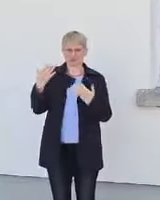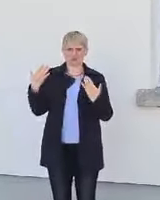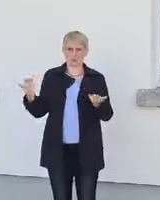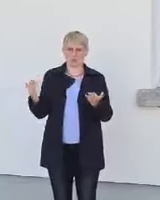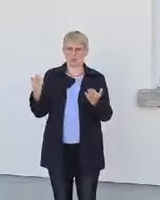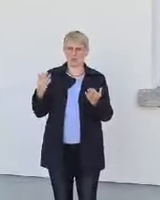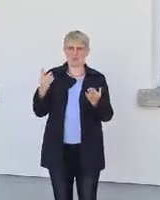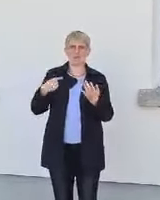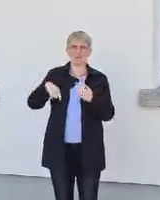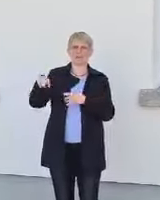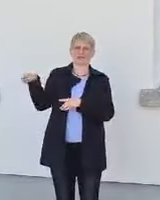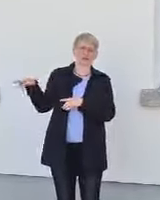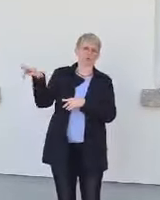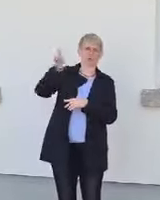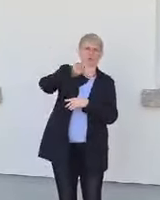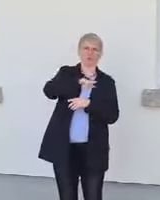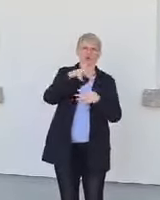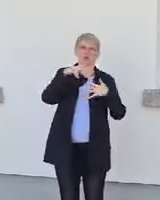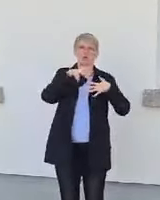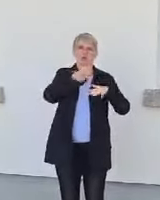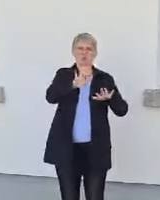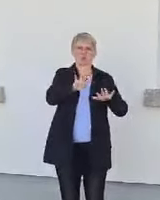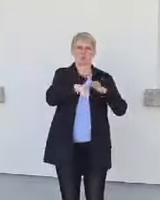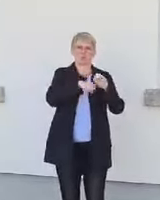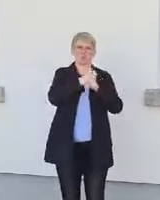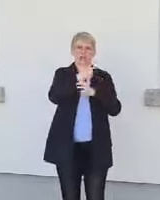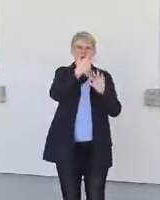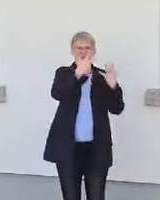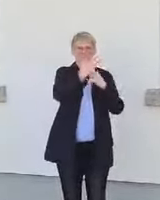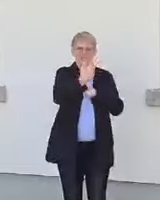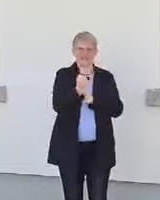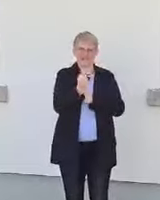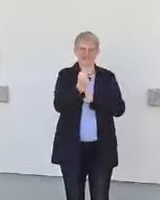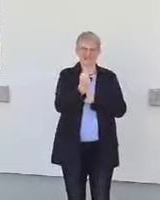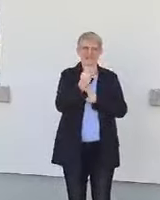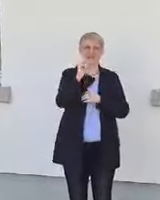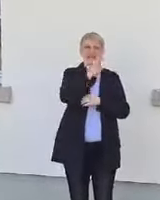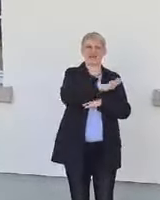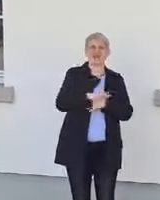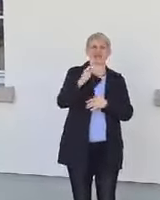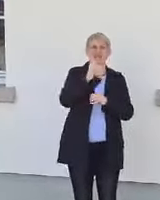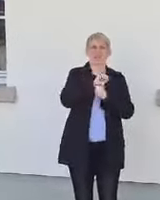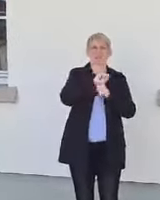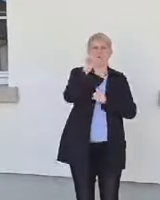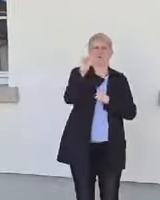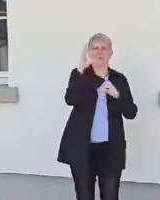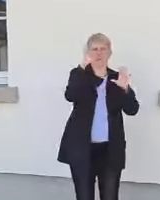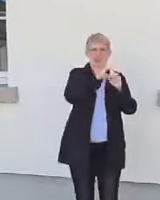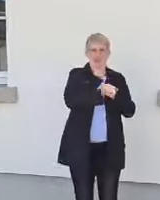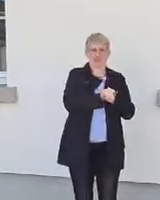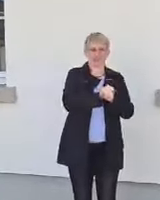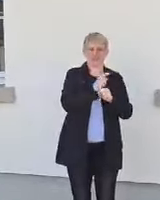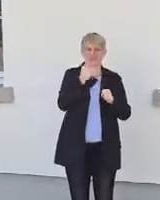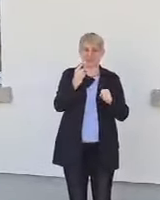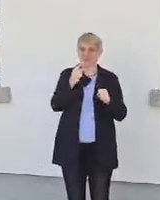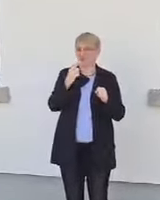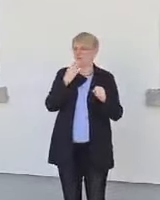Reichspogromnacht. Viele dieser jüdisch Inhaftierten hier in Dachau nach dieser Nacht wurden wirklich noch schlechter